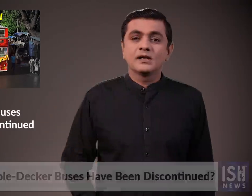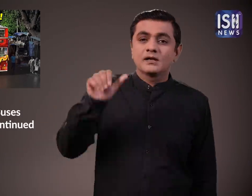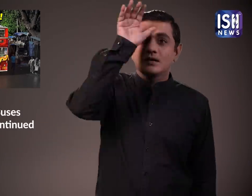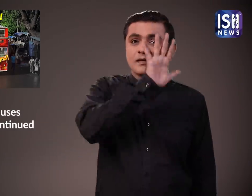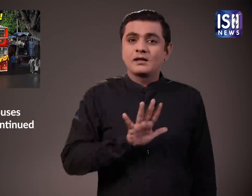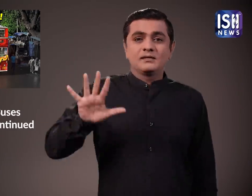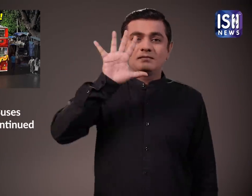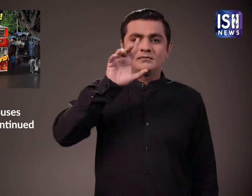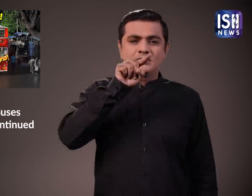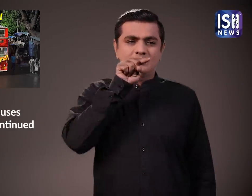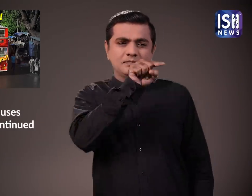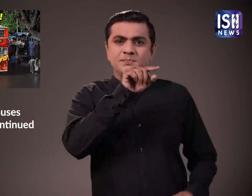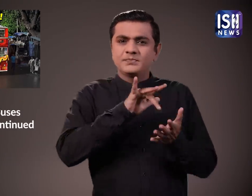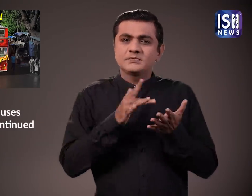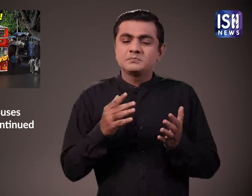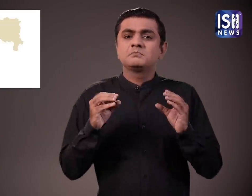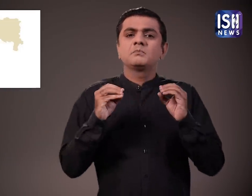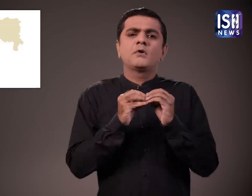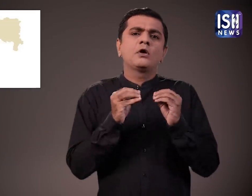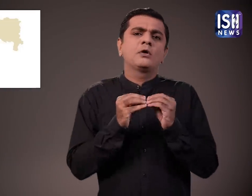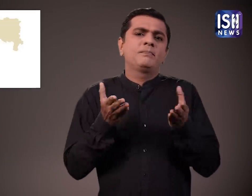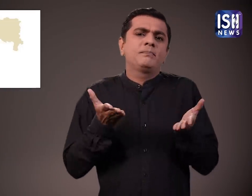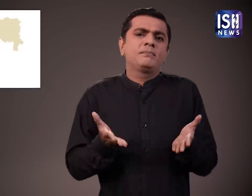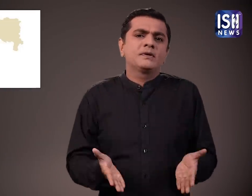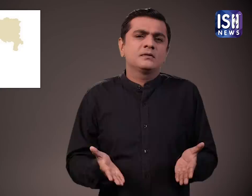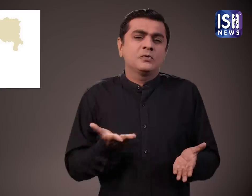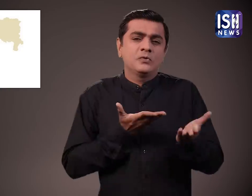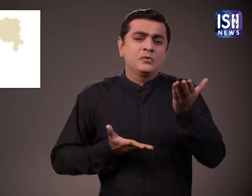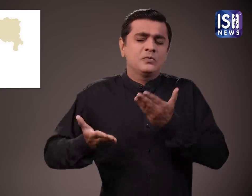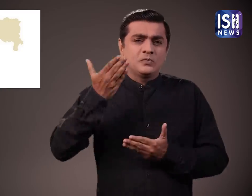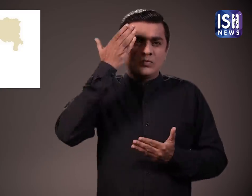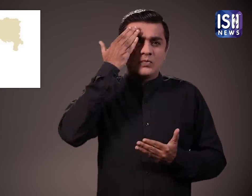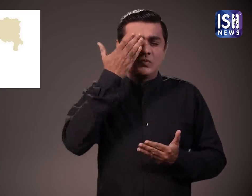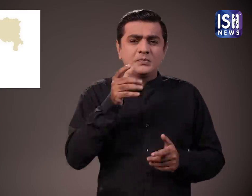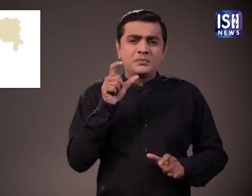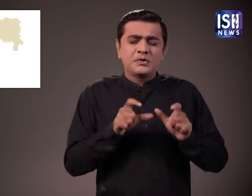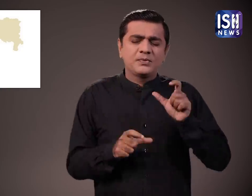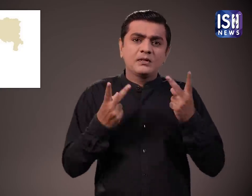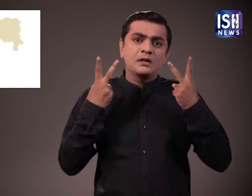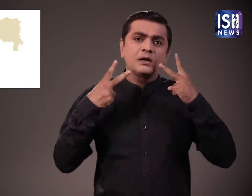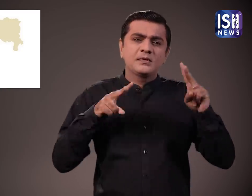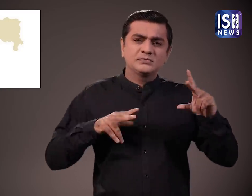भारत का मुंबई शहर कई उची इमारतों के साथ सबसे अधिक आबादी वाला शहर है